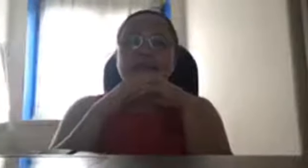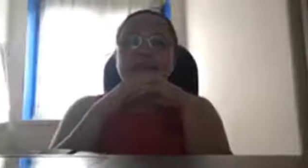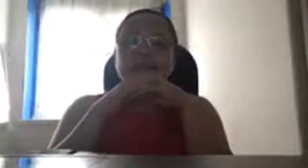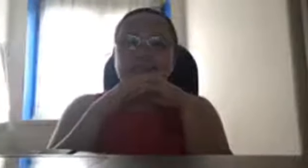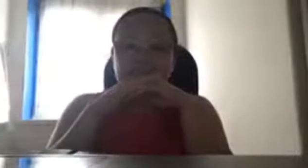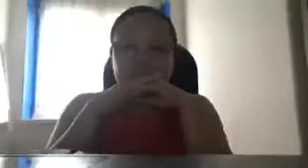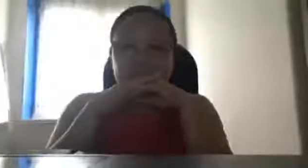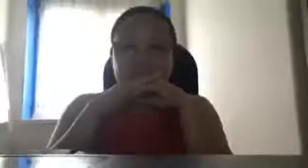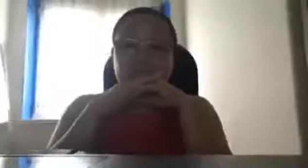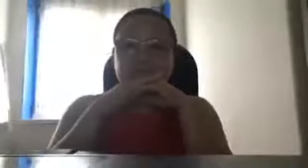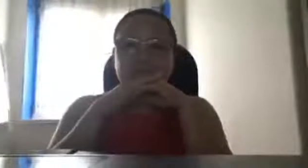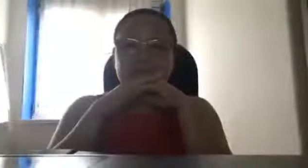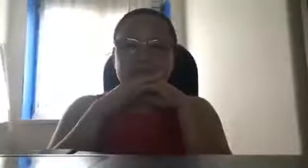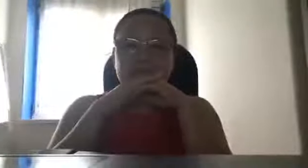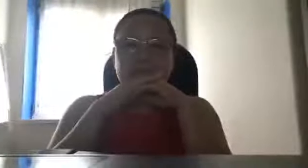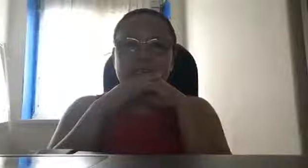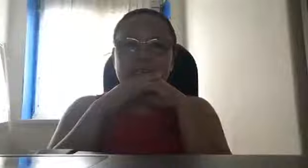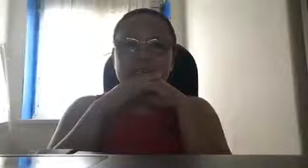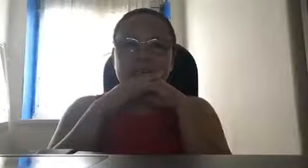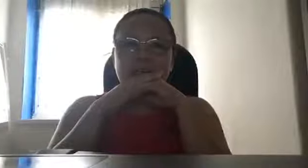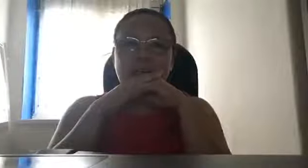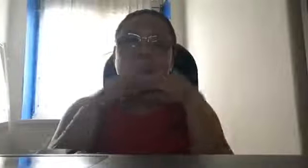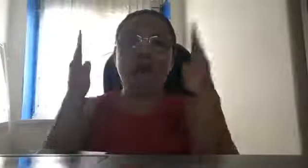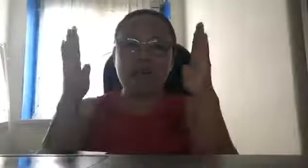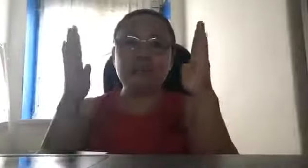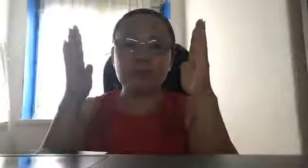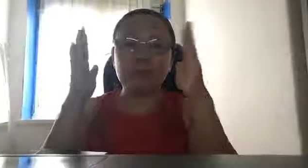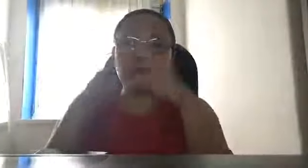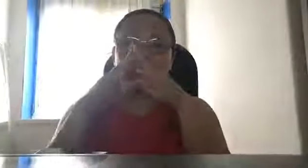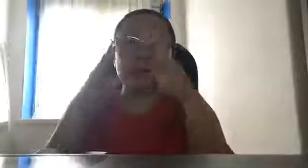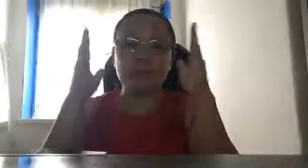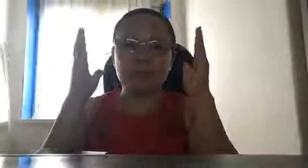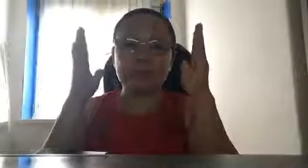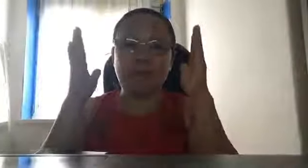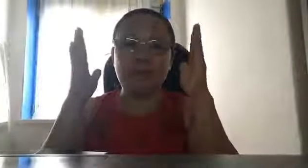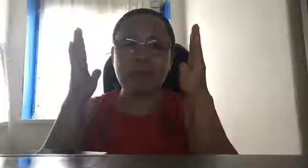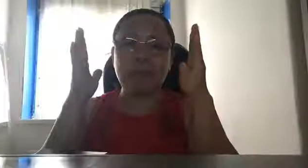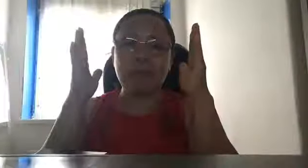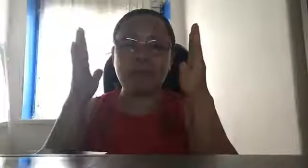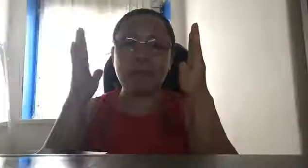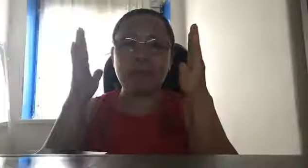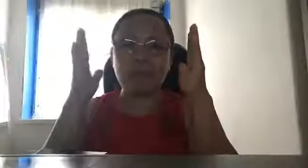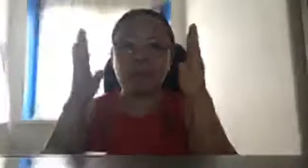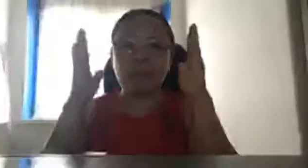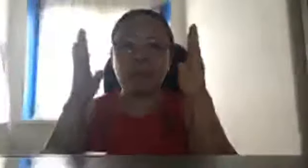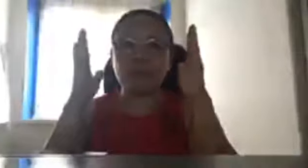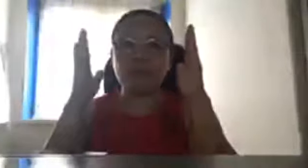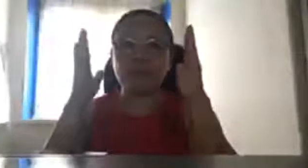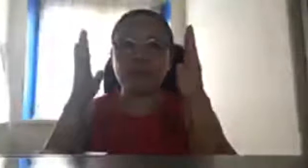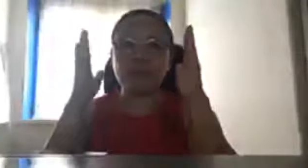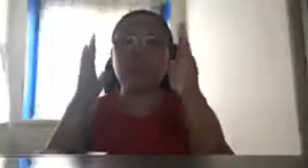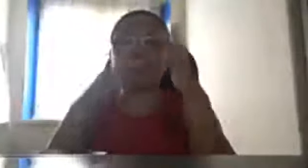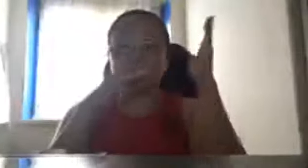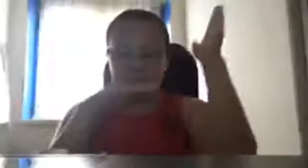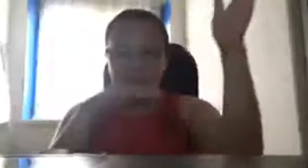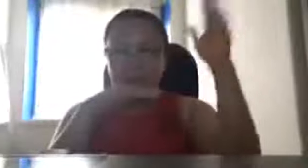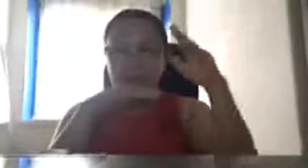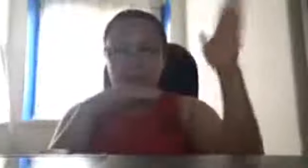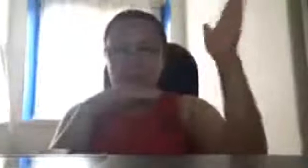think, Sir, ah, I don't know ha, kung tama, po, itong mga kasamahan ko, pong